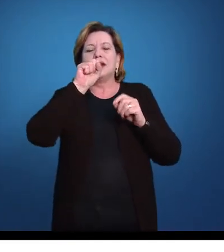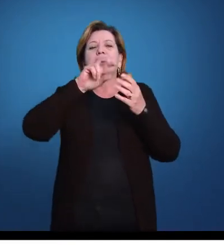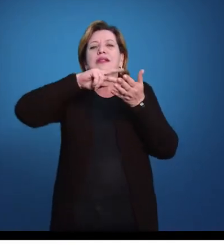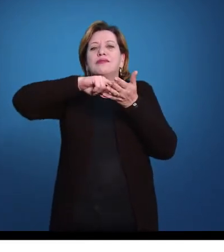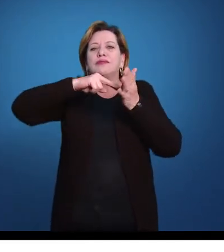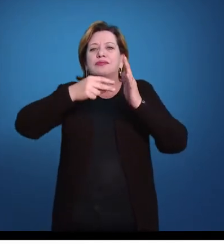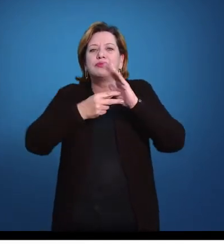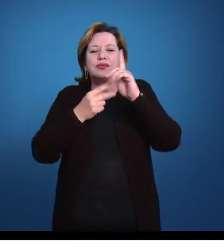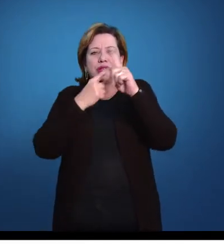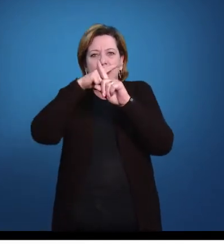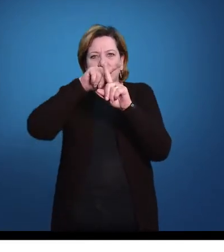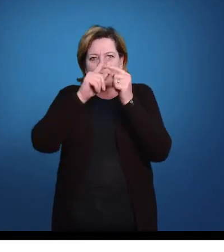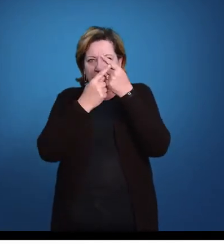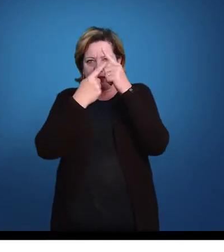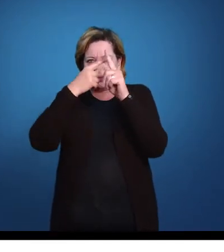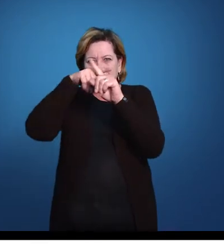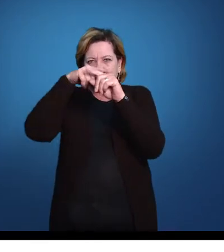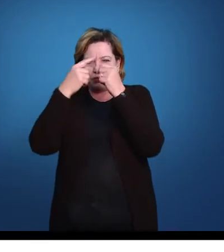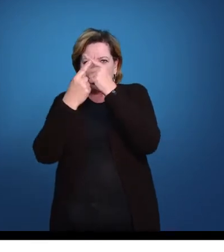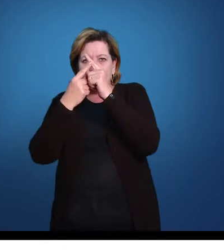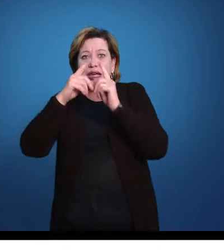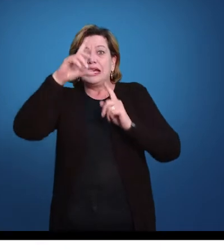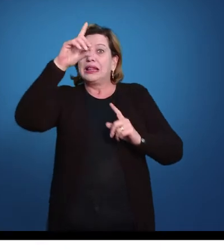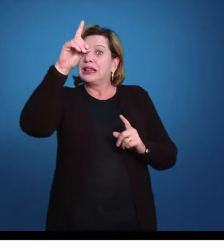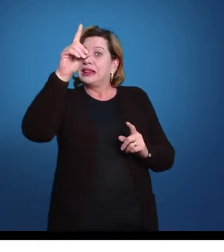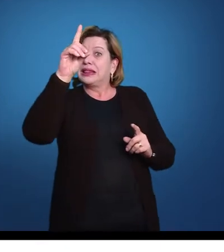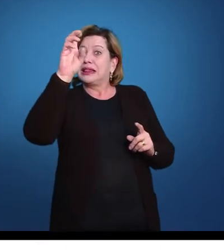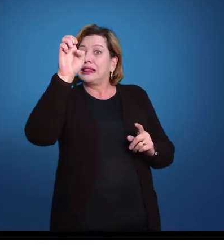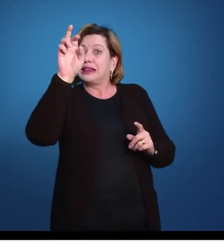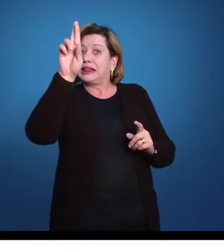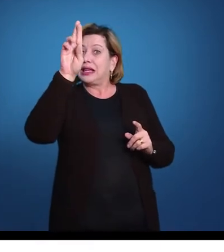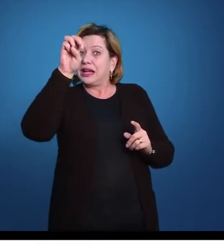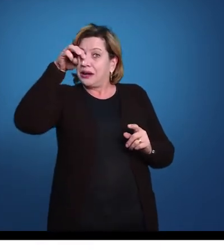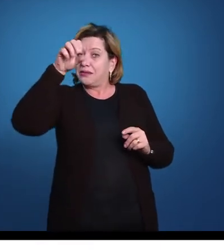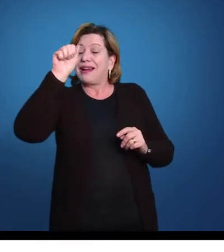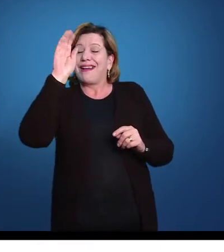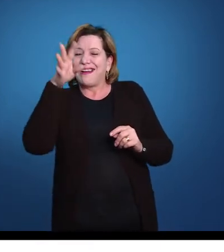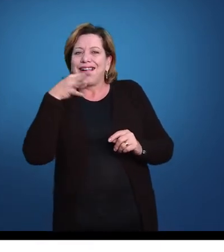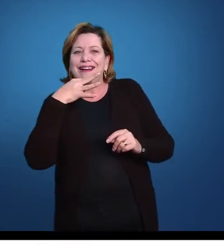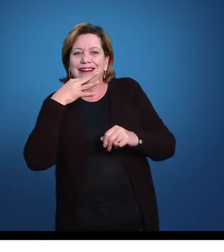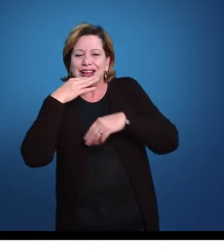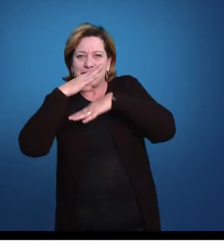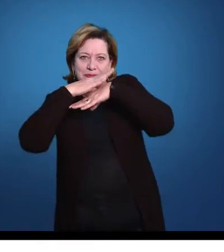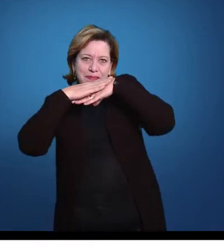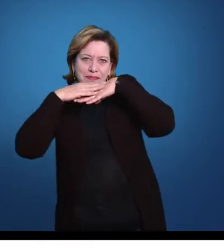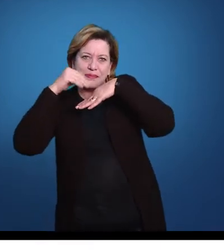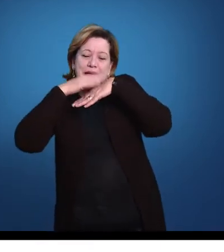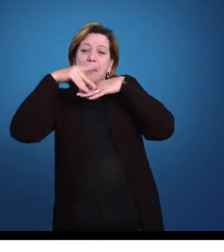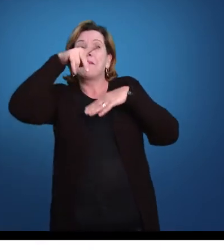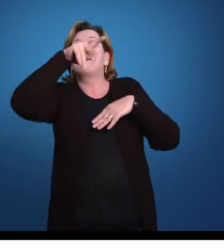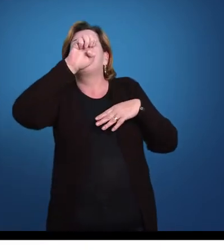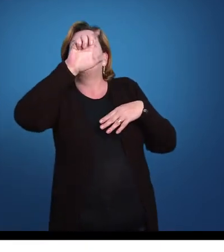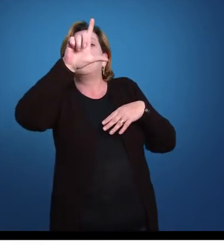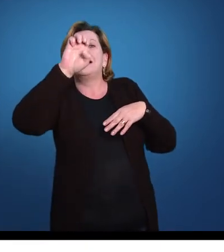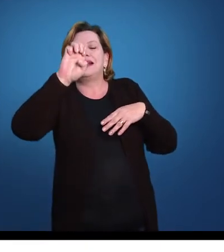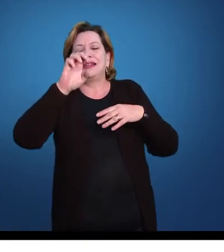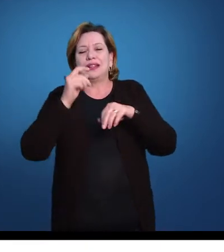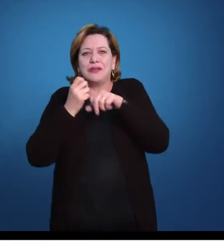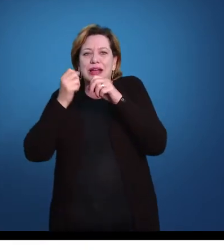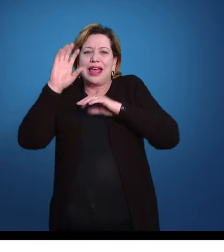conhece, a pele, então bicho que tem, são animais que tem a pele espinhosa ou espinhos na pele, essas seriam